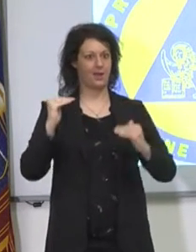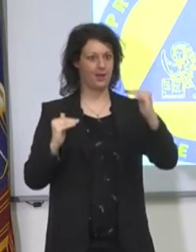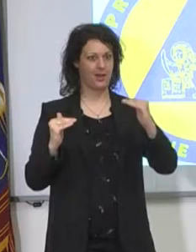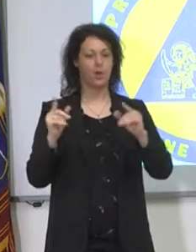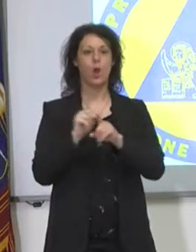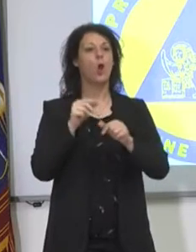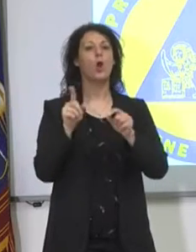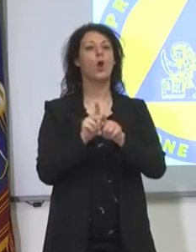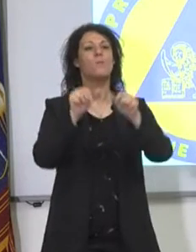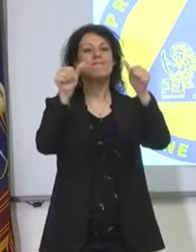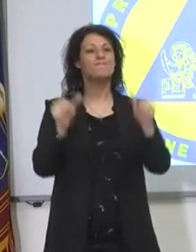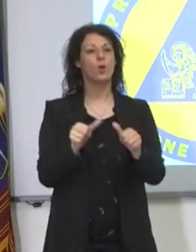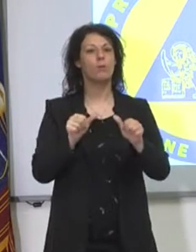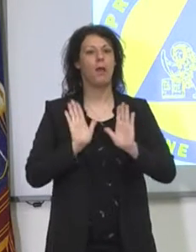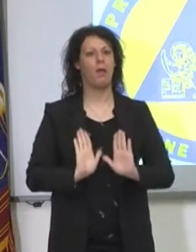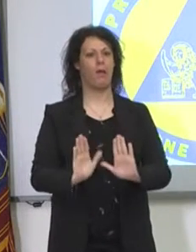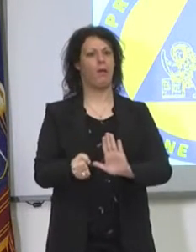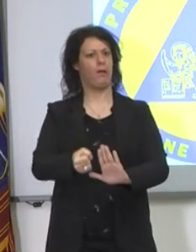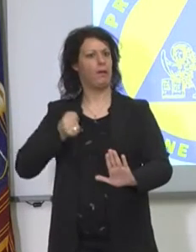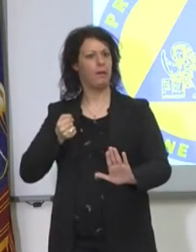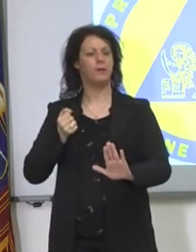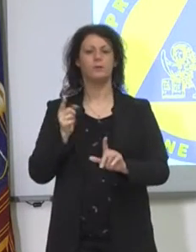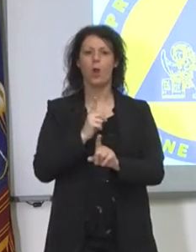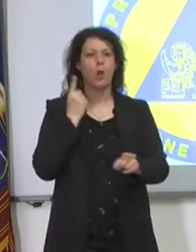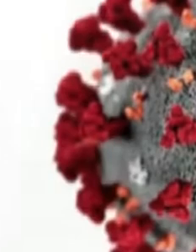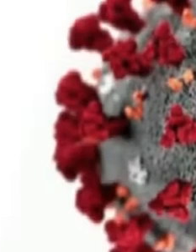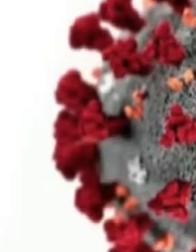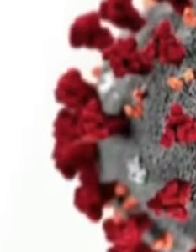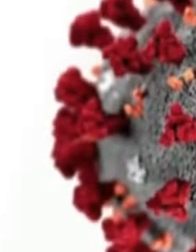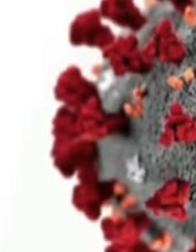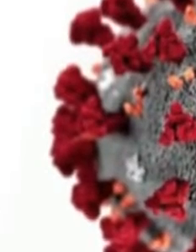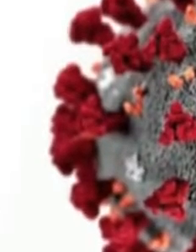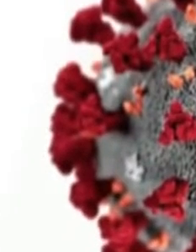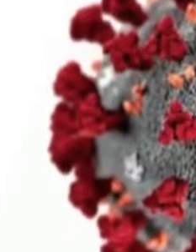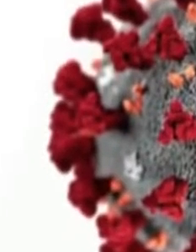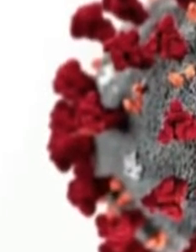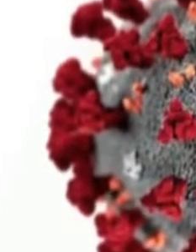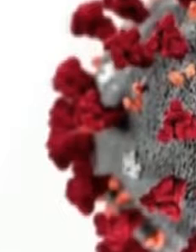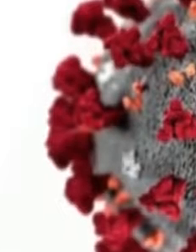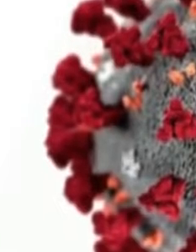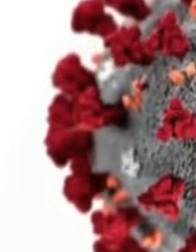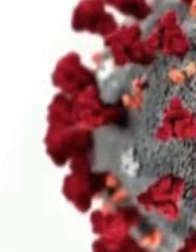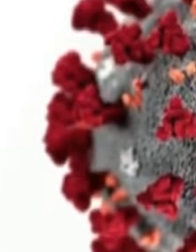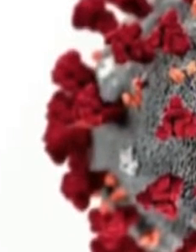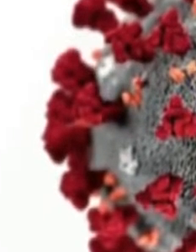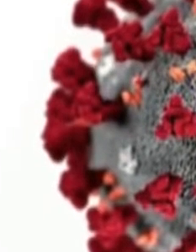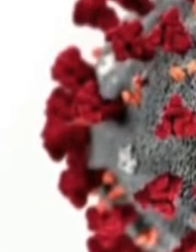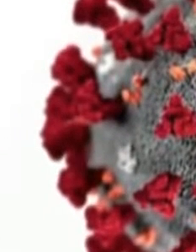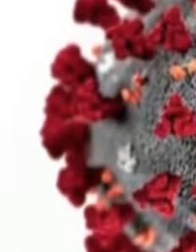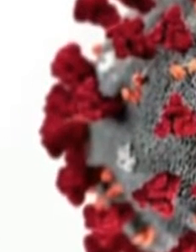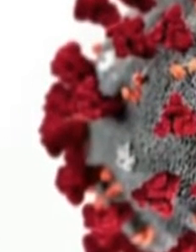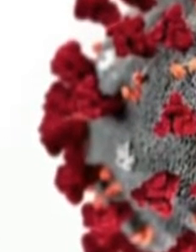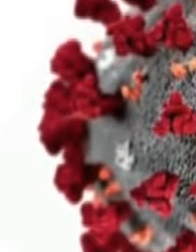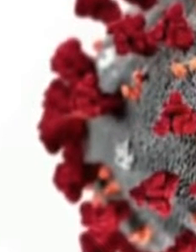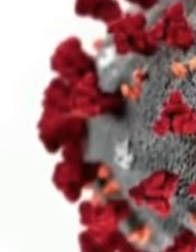tirato, non pensi di avere solo un'azione notarile e cominci ad affrontare. E se i dati parlano chiaro del virus non ce ne sbarazzeremo